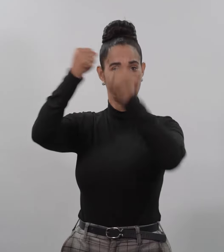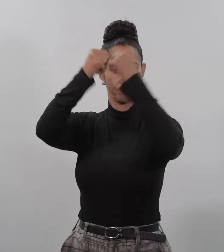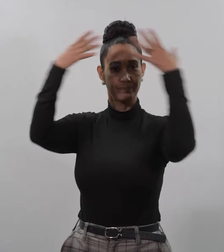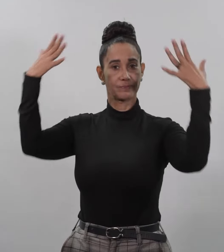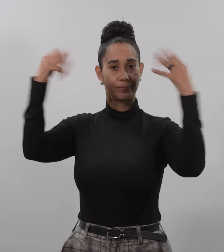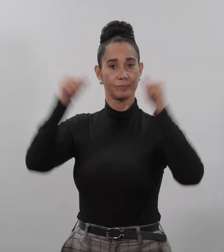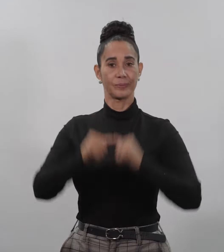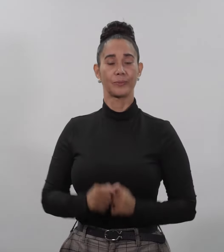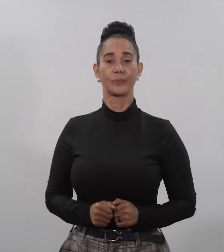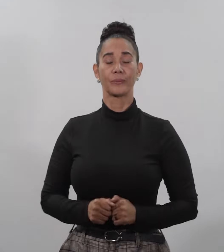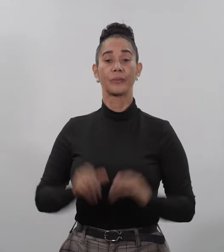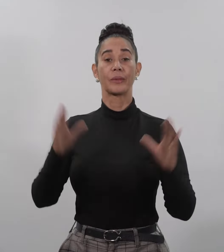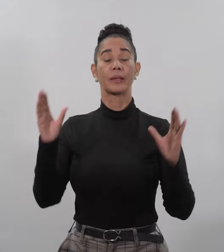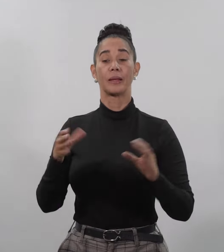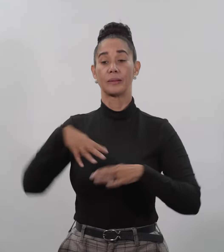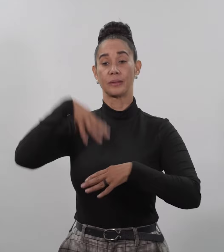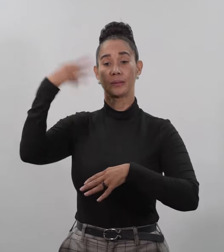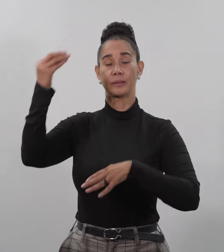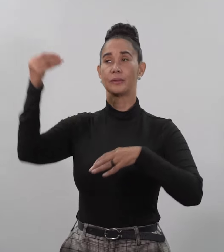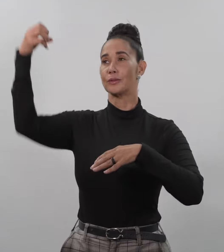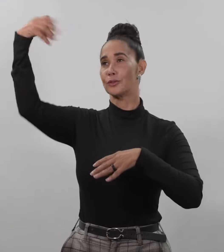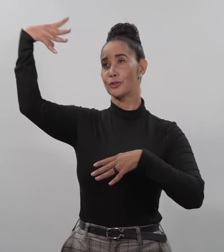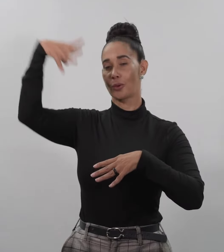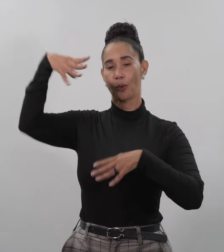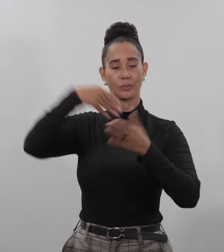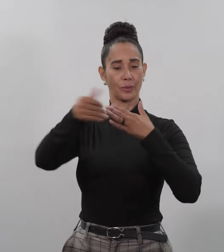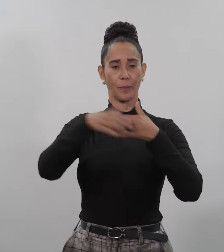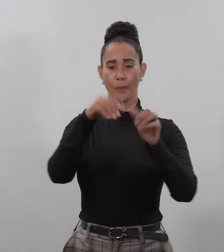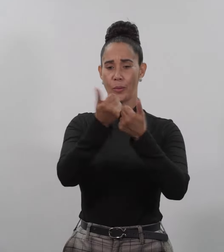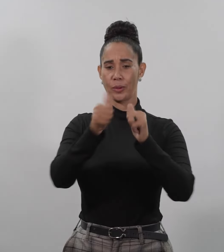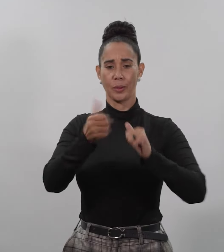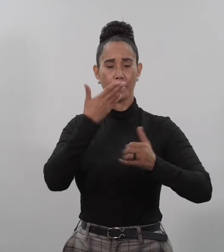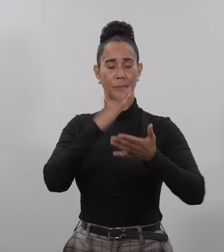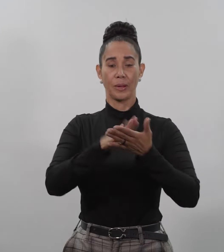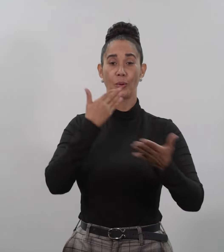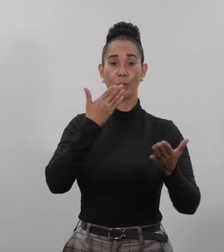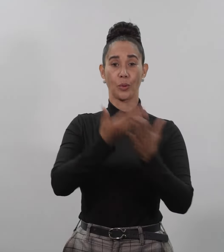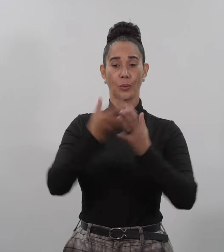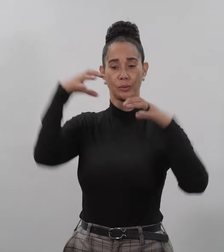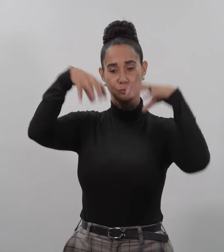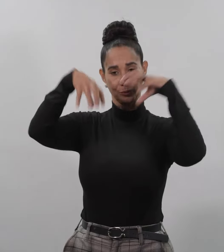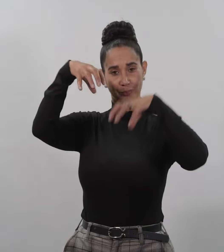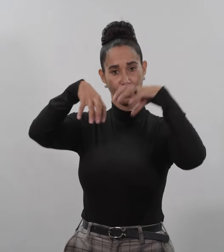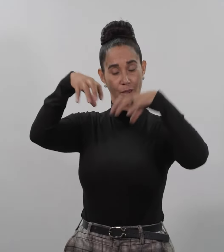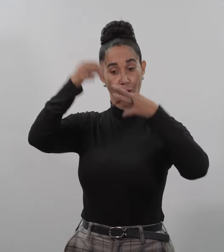Que hace salir su sol sobre malos y buenos Y manda la lluvia a justos e